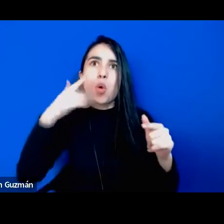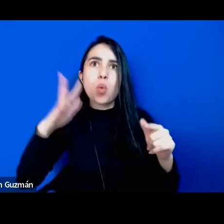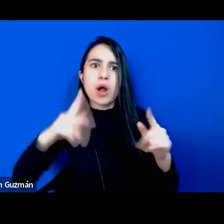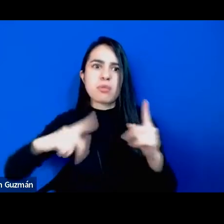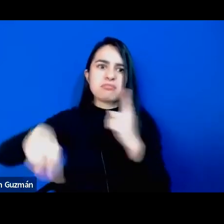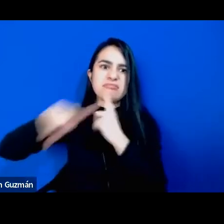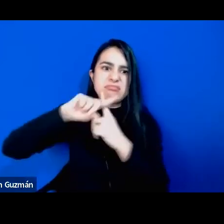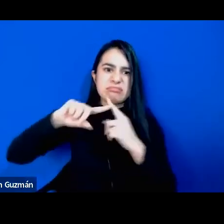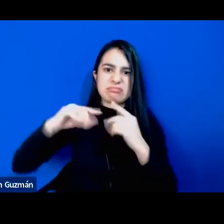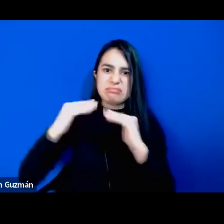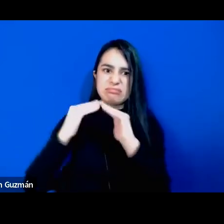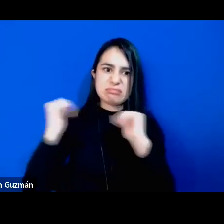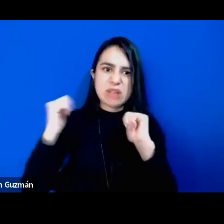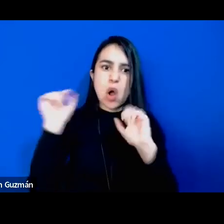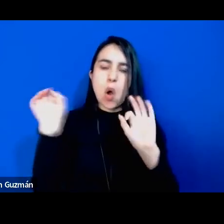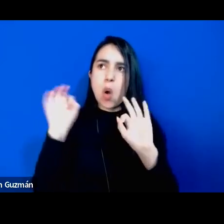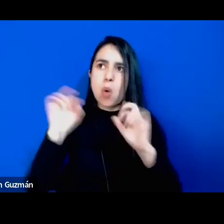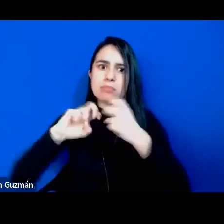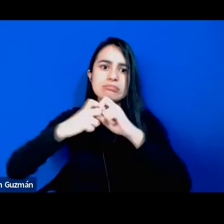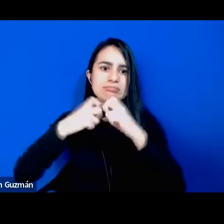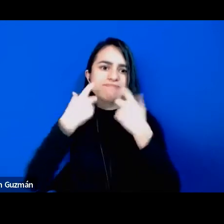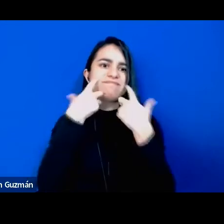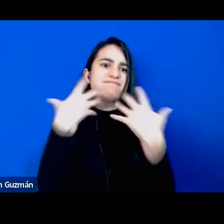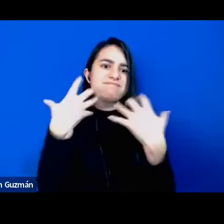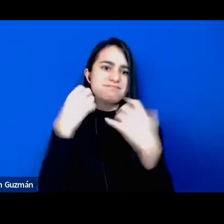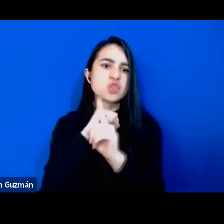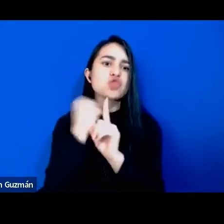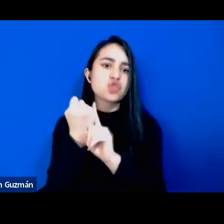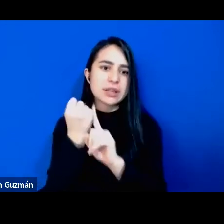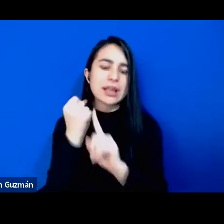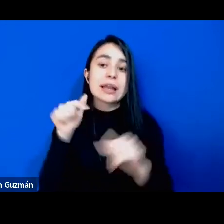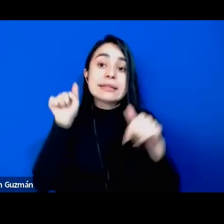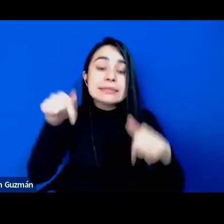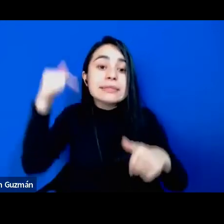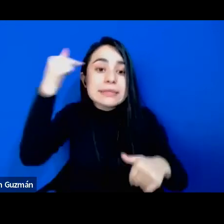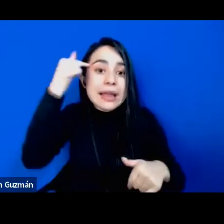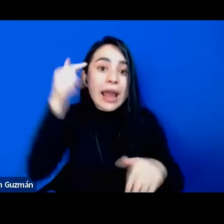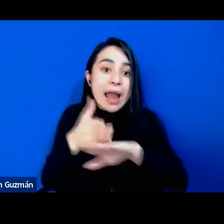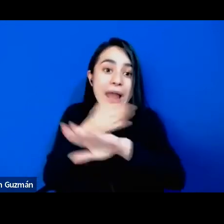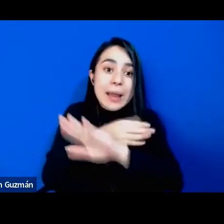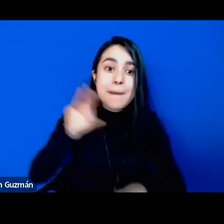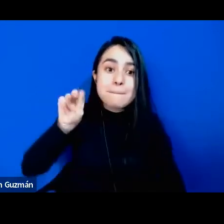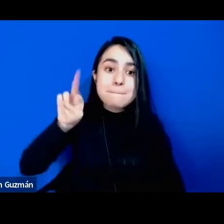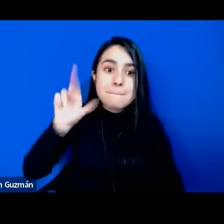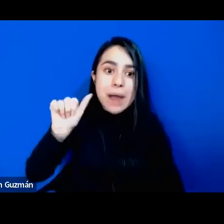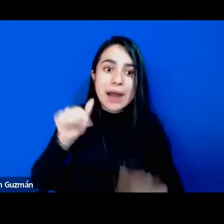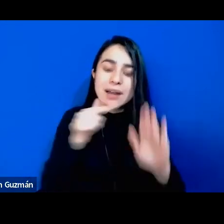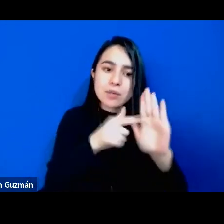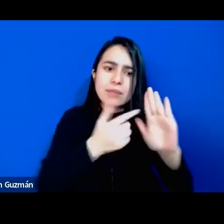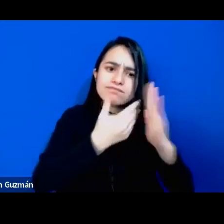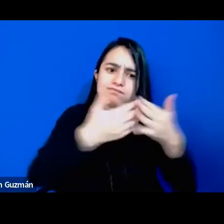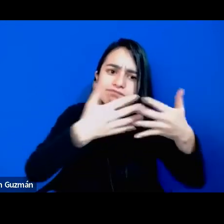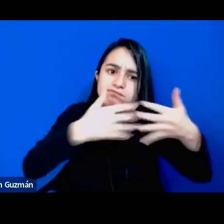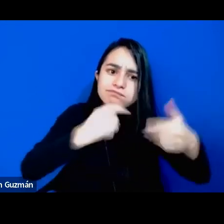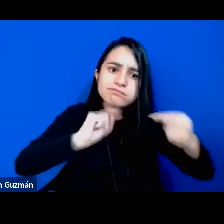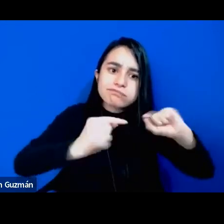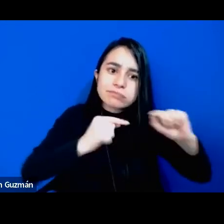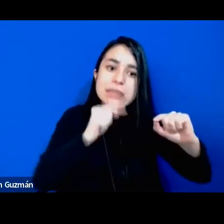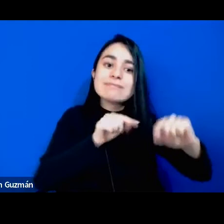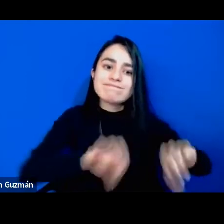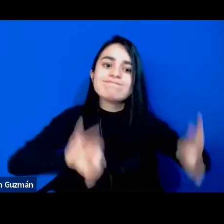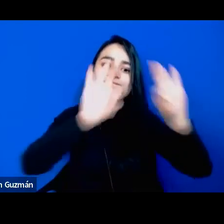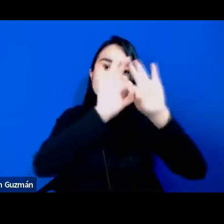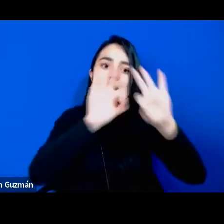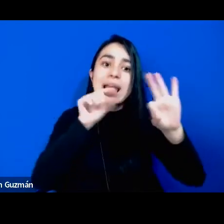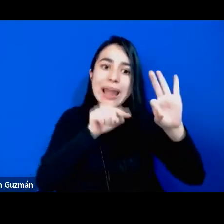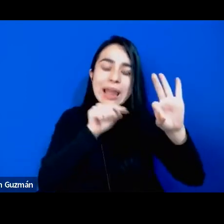problema social muy grande. Y pienso que la discusión de Mara es importante porque abre